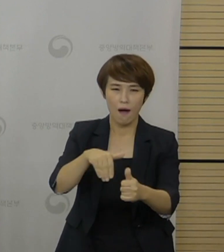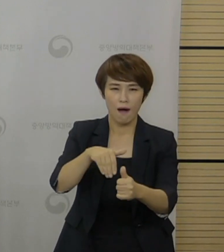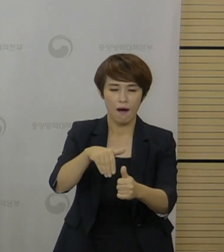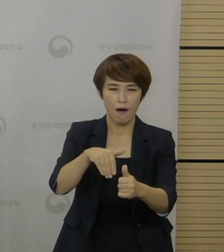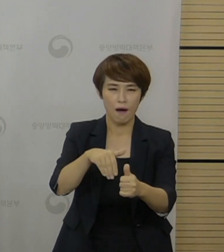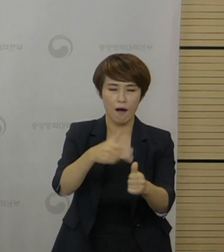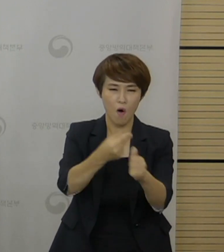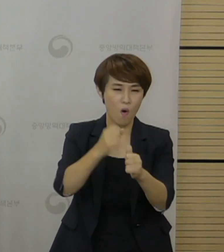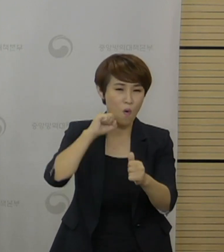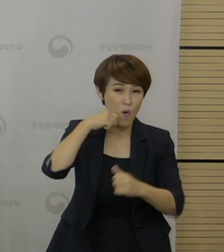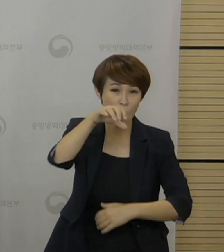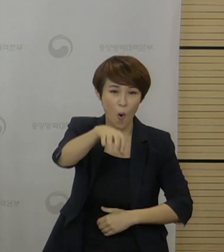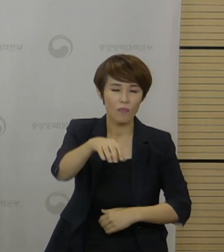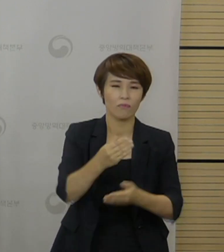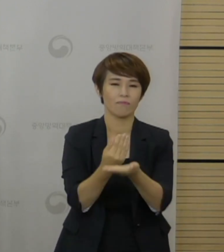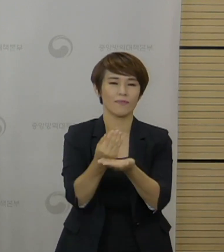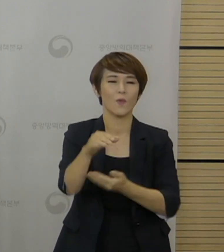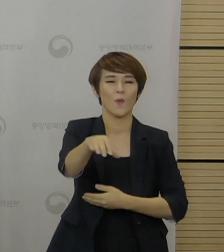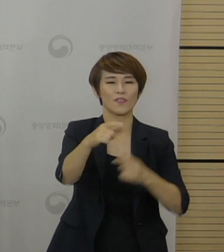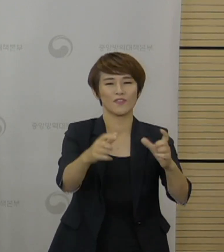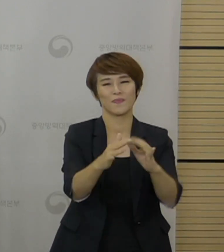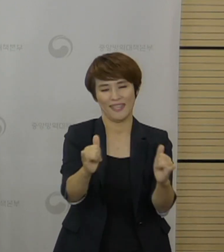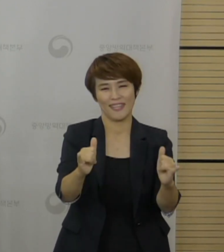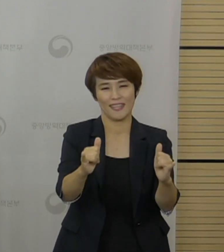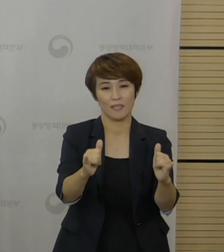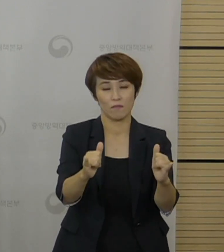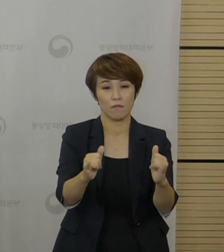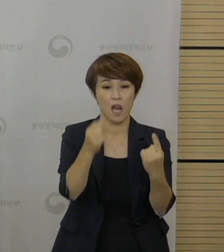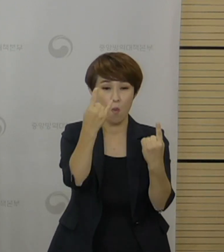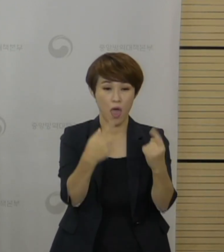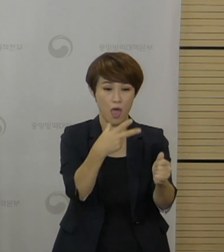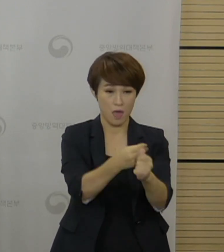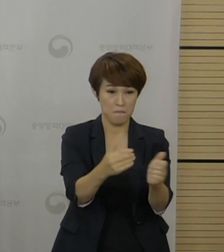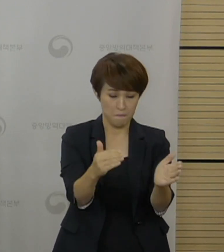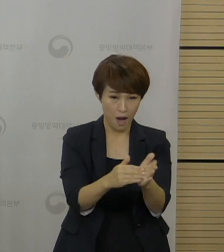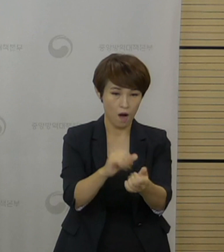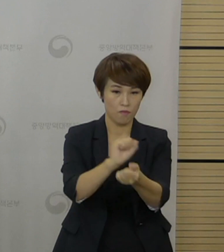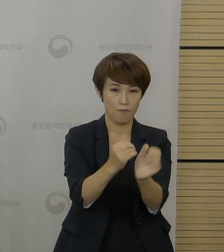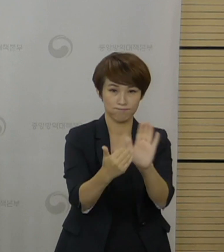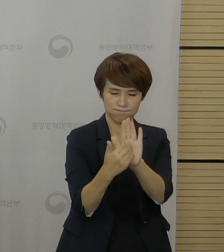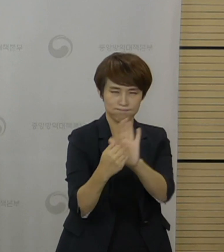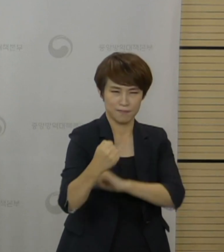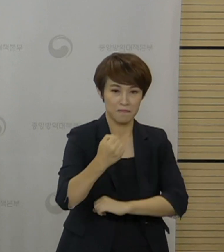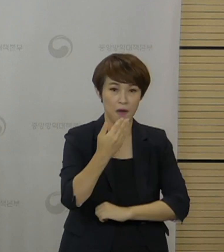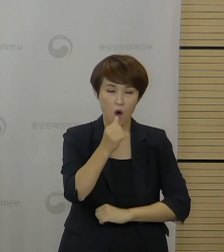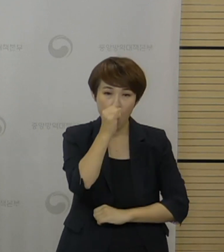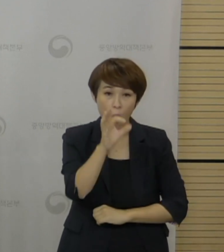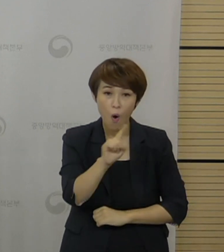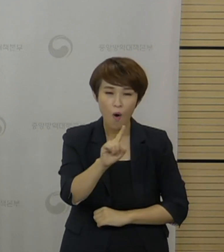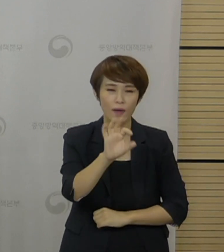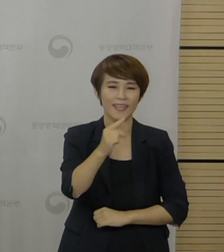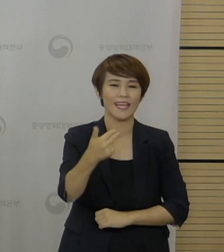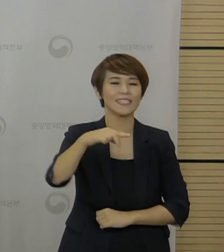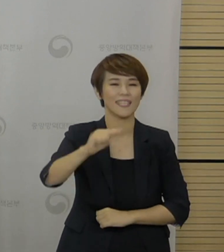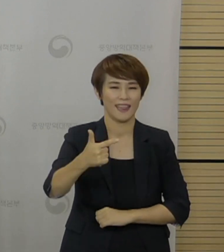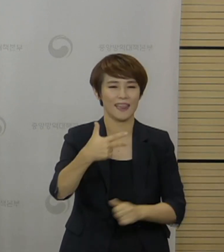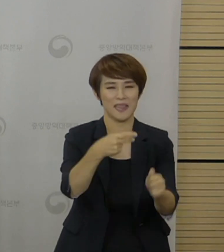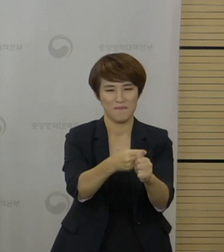도서지역 주민을 대상으로 1회 접종만으로 면역력을 확보할 수 있는 얀센 백신이 사용되었습니다.